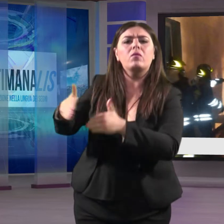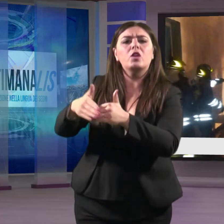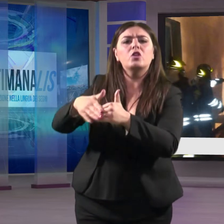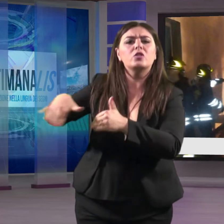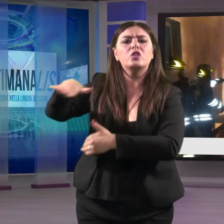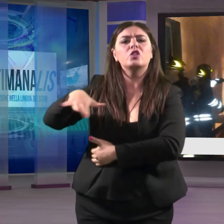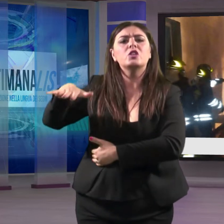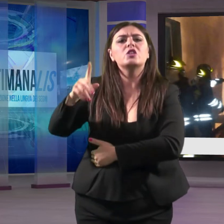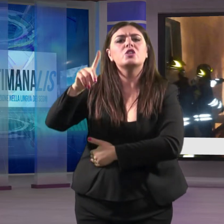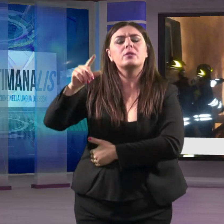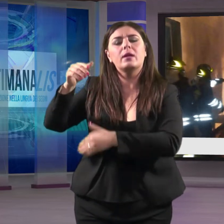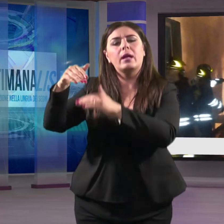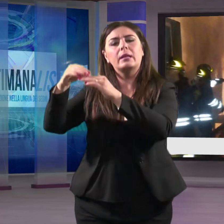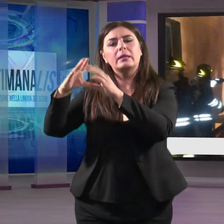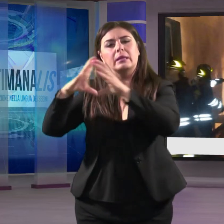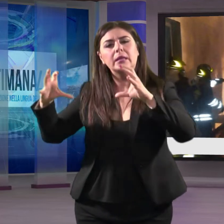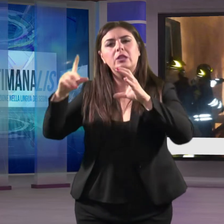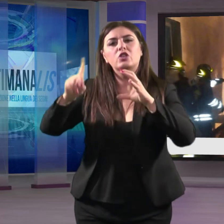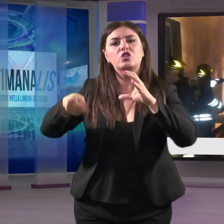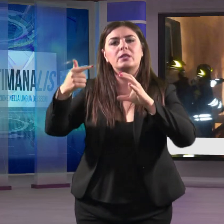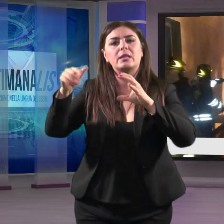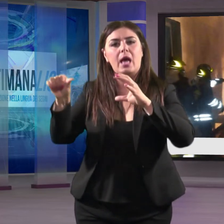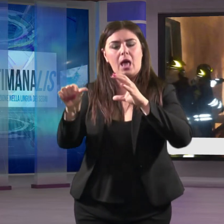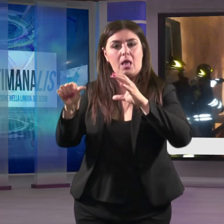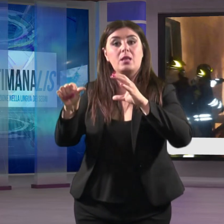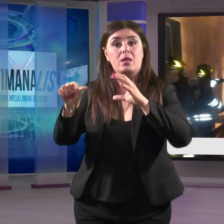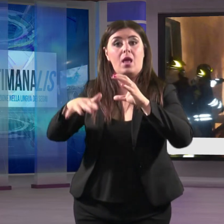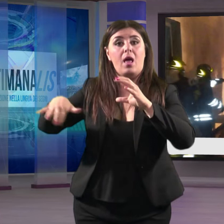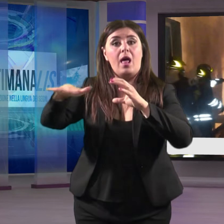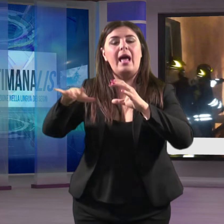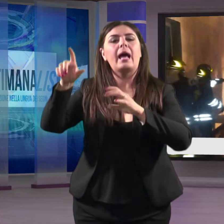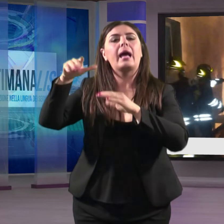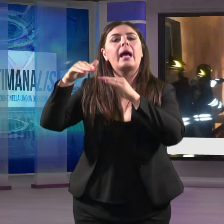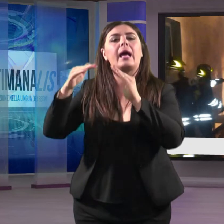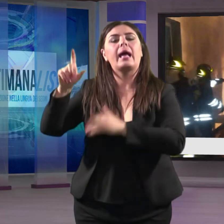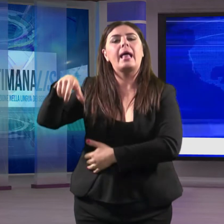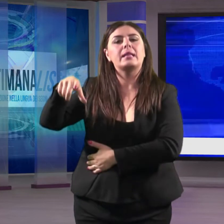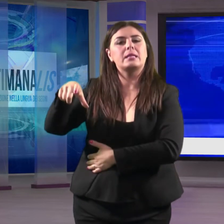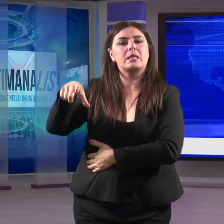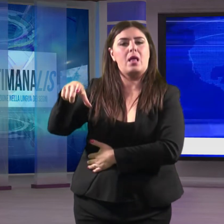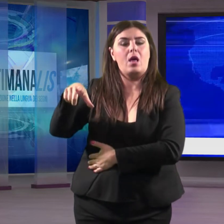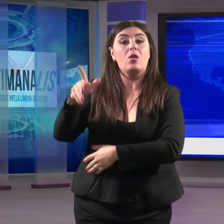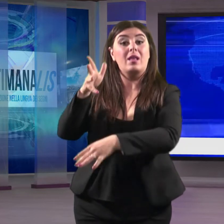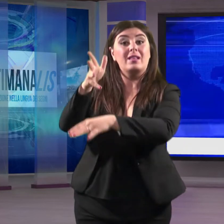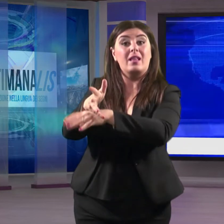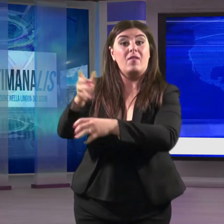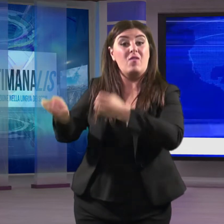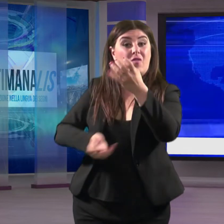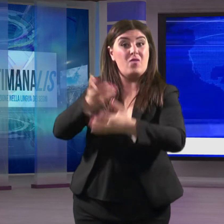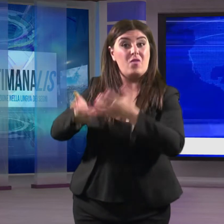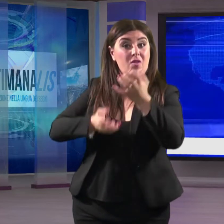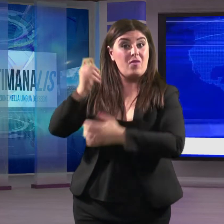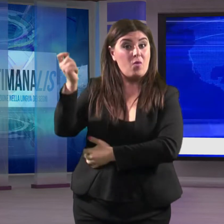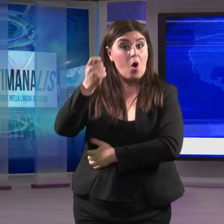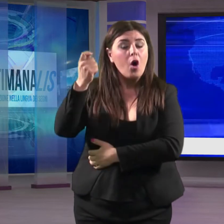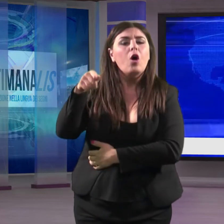GTS in viale Magna Grecia a Catanzaro. Solo l'intervento immediato dei vigili del fuoco ha evitato